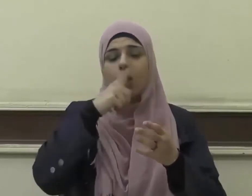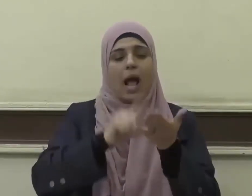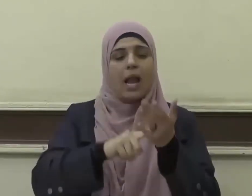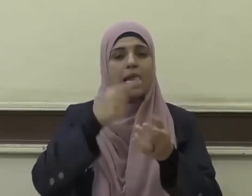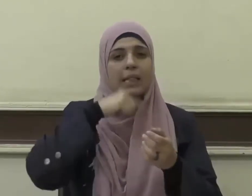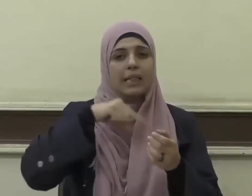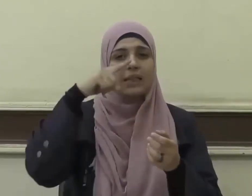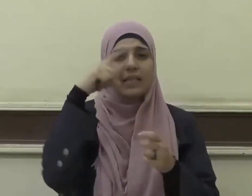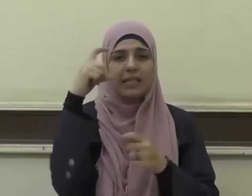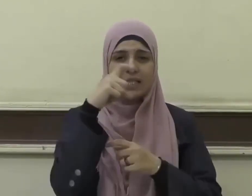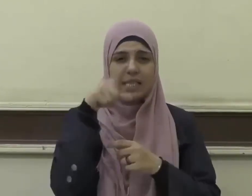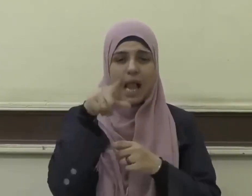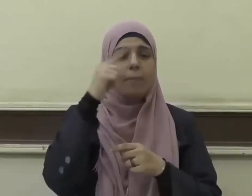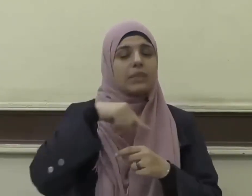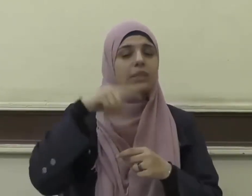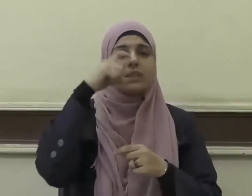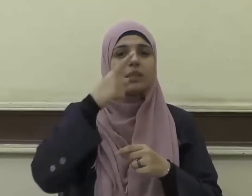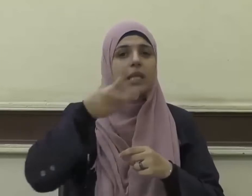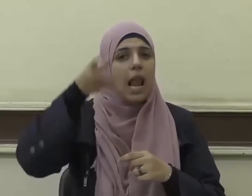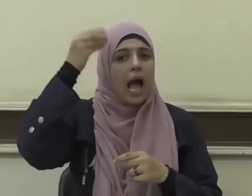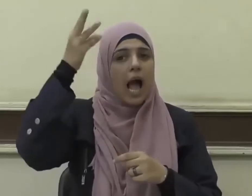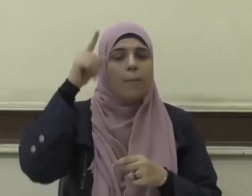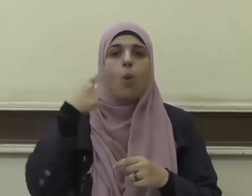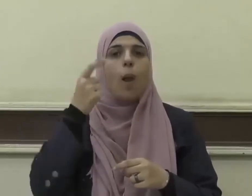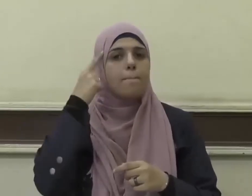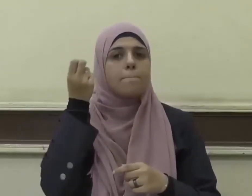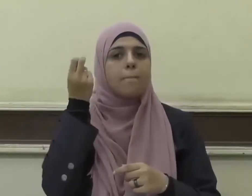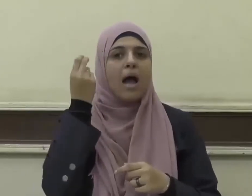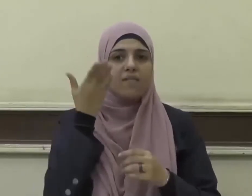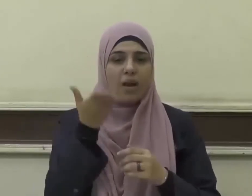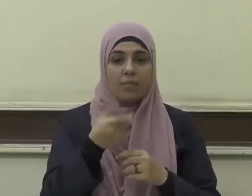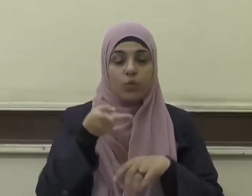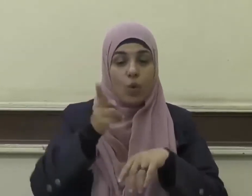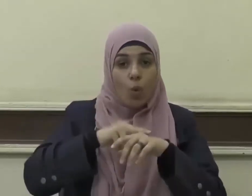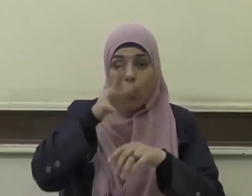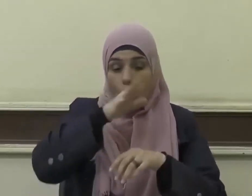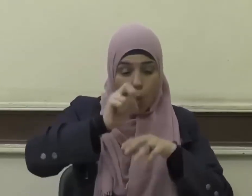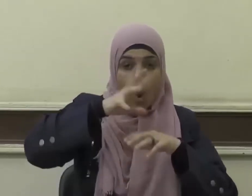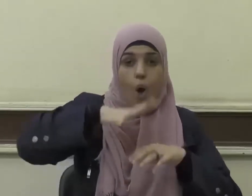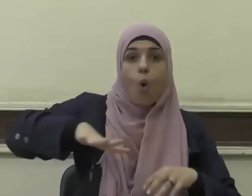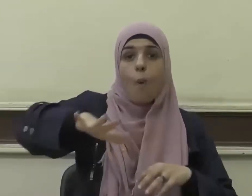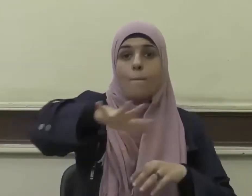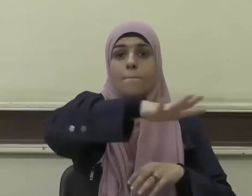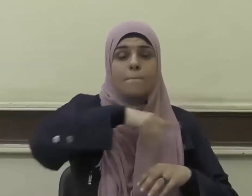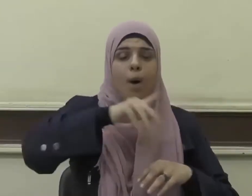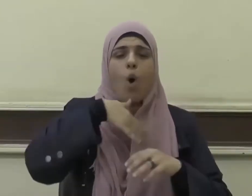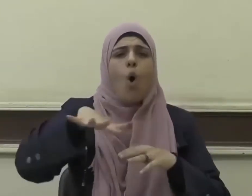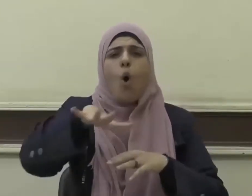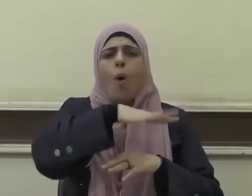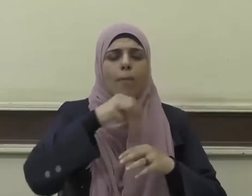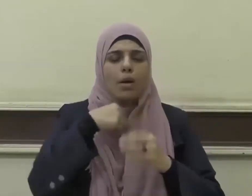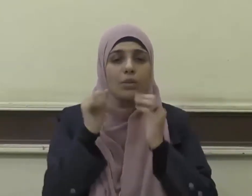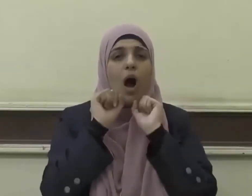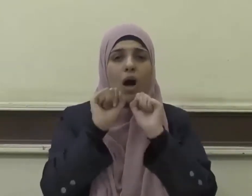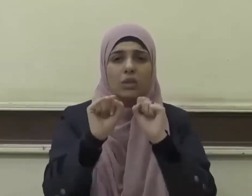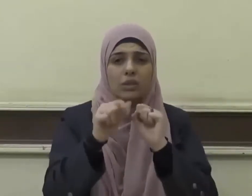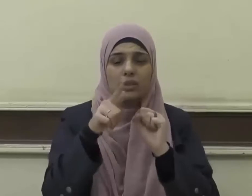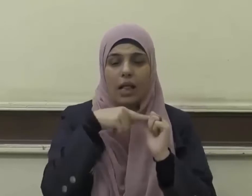دين العلم والمعرفة وأن هذه الأمة هي أمة العلم وصناعة